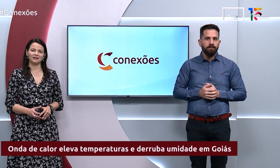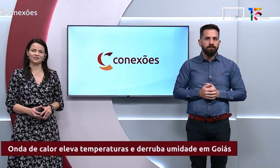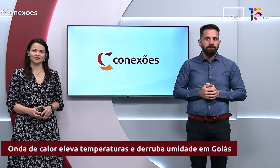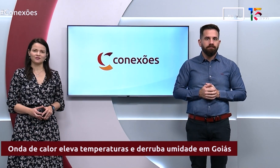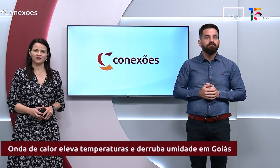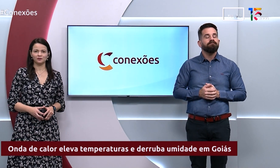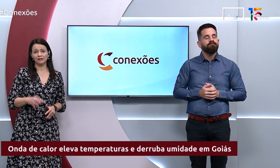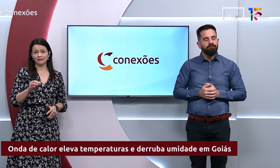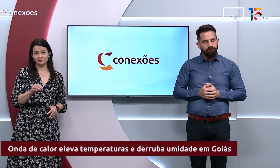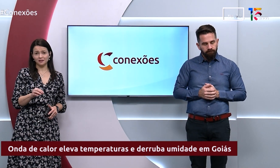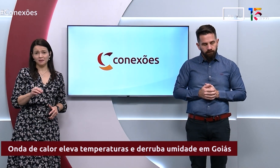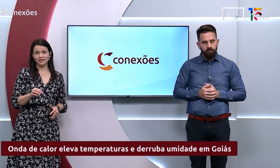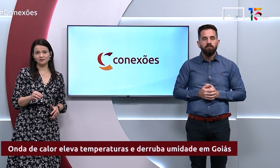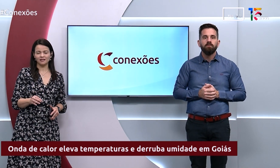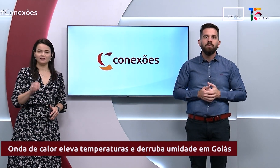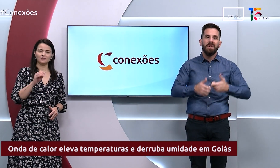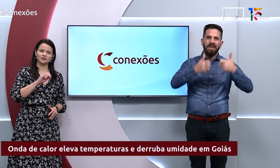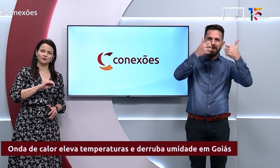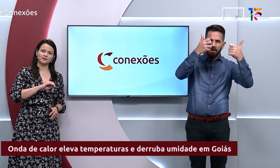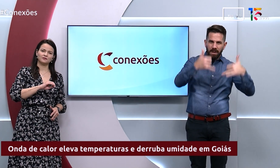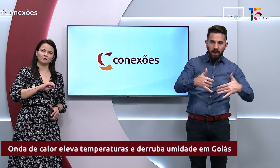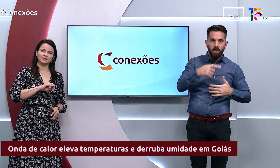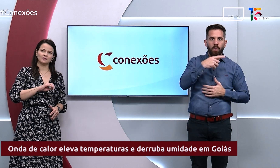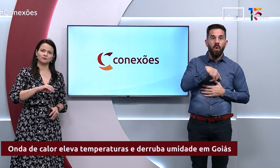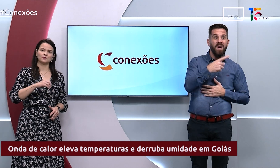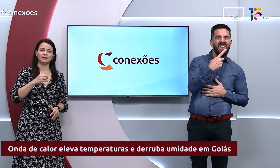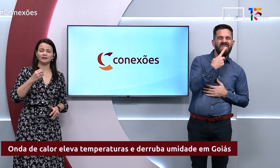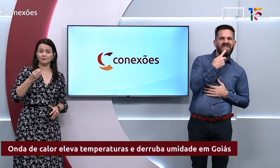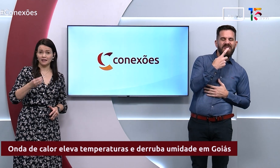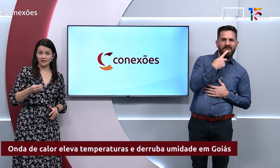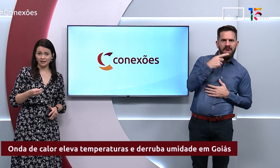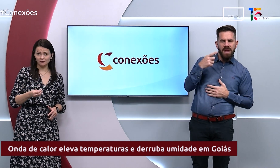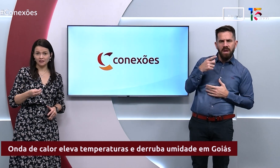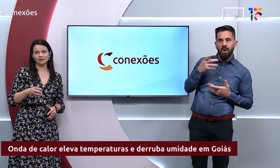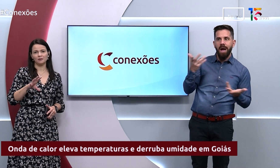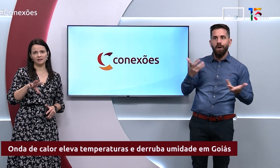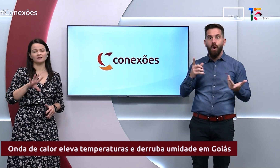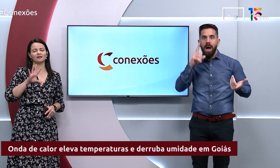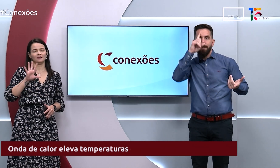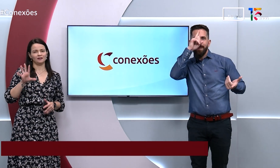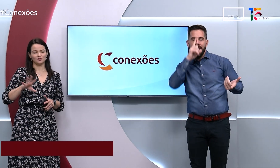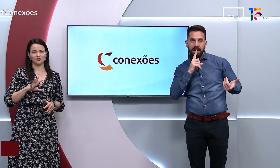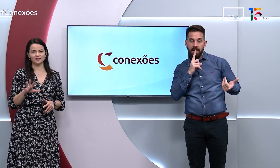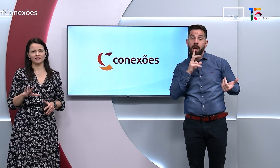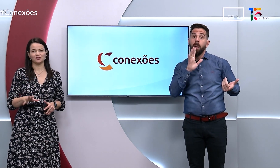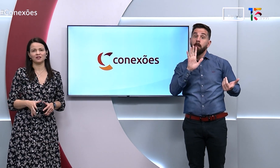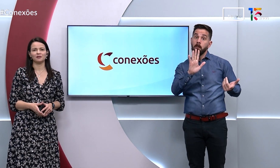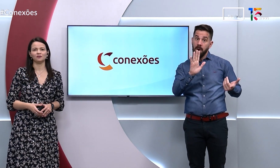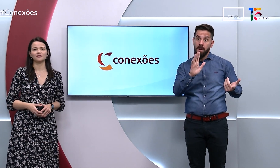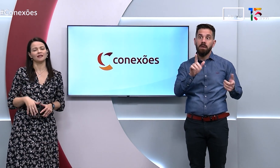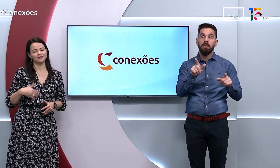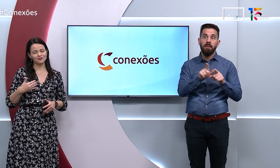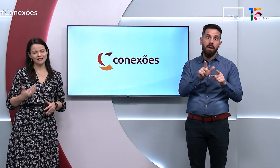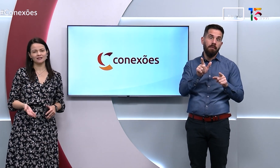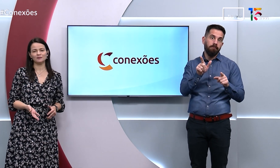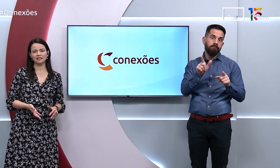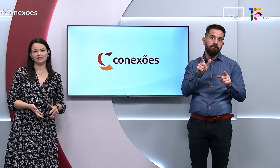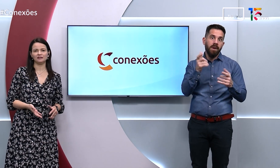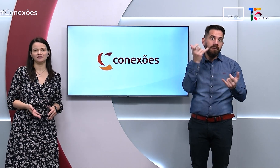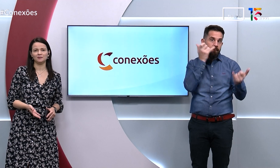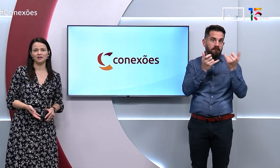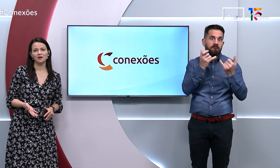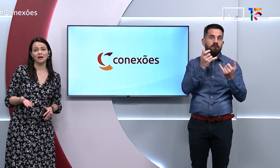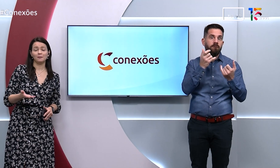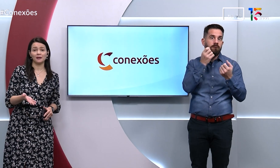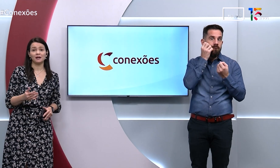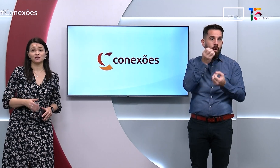Bom, a gente falou do alerta vermelho, né? A Jana trouxe informação de um alerta amarelo ainda, mas as notícias que a gente tem para atualizar é que já estamos em